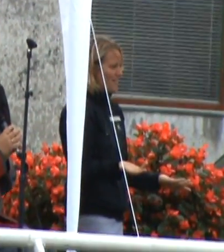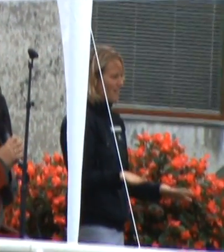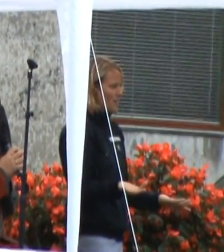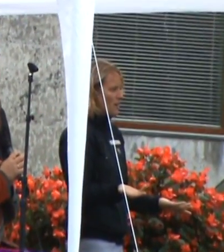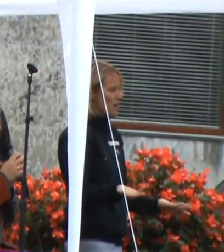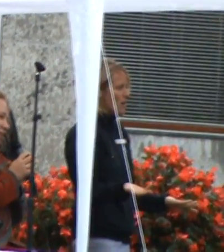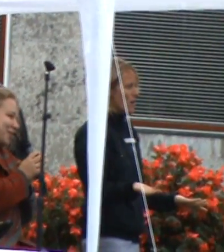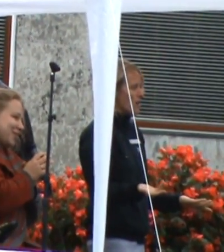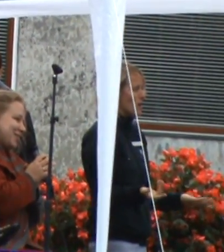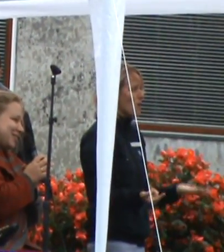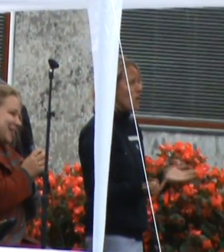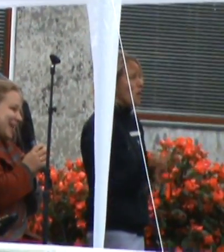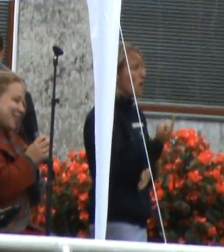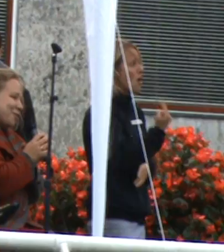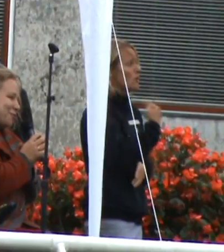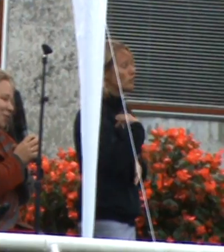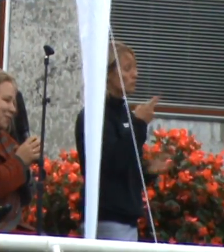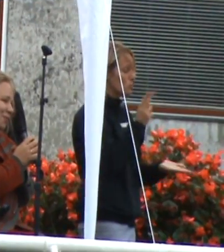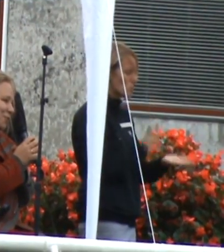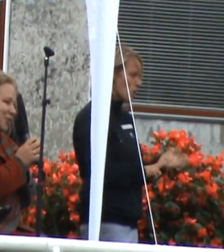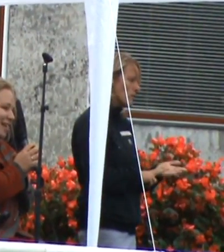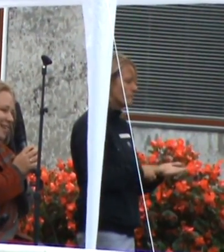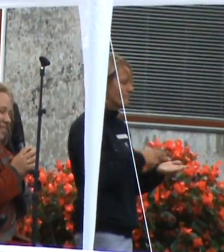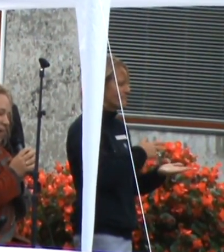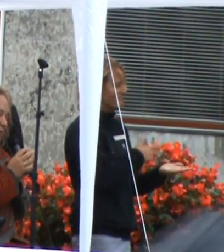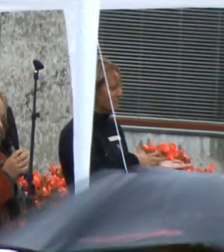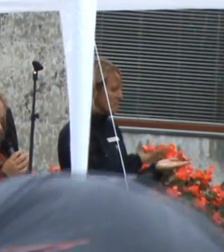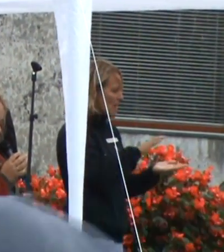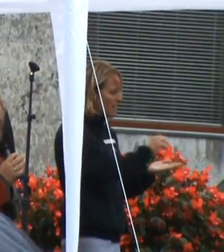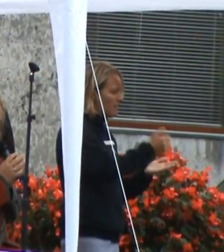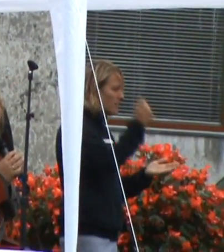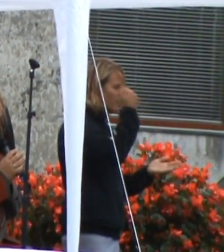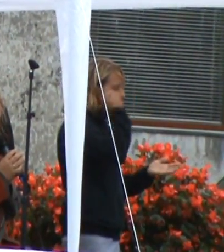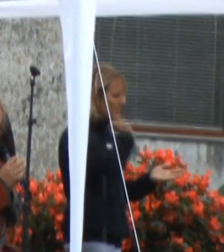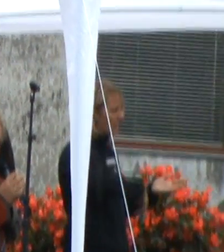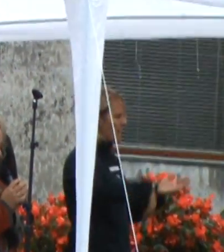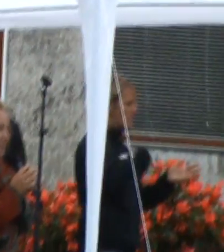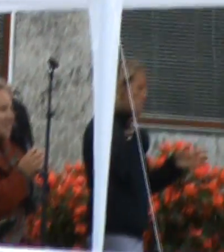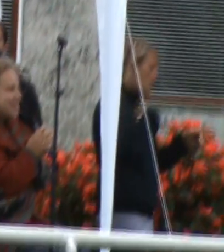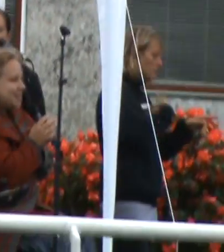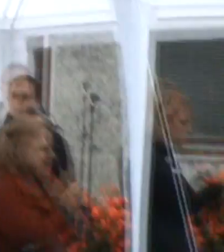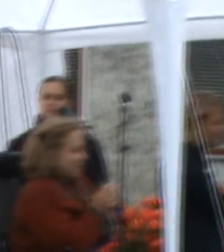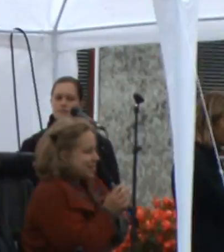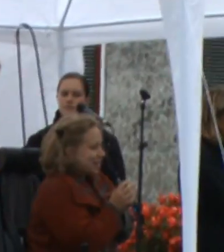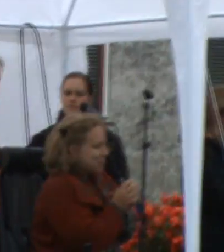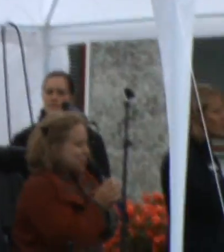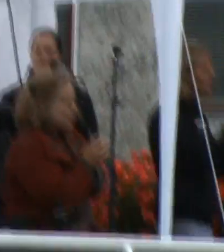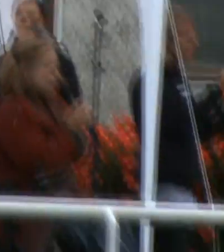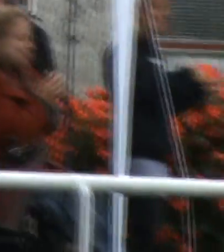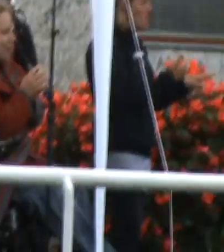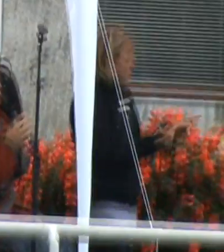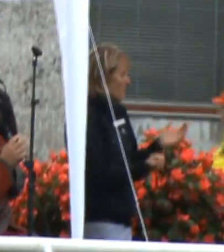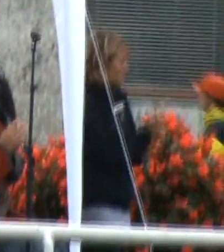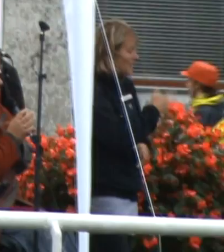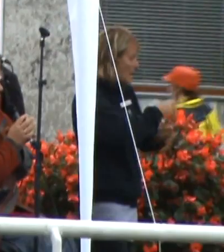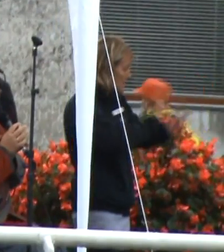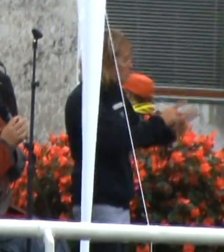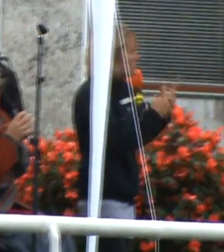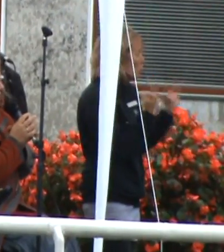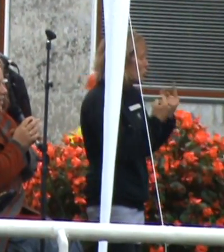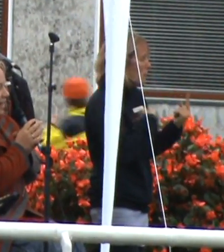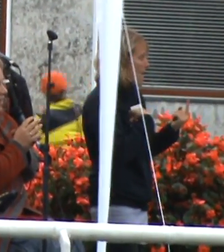Når jeg så spørger kære konstantingsdamer der her, hvad de vil sige til at være i samme situation som mig,